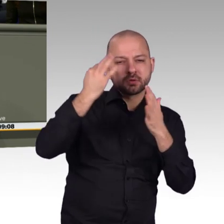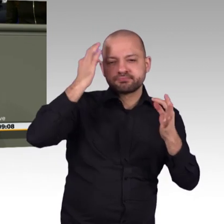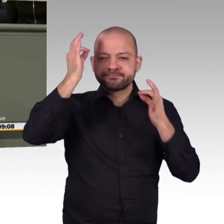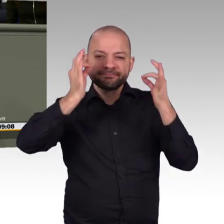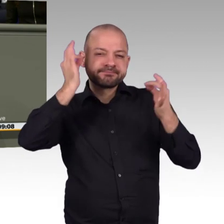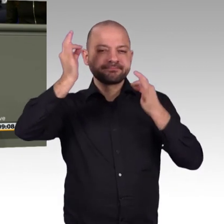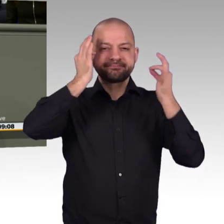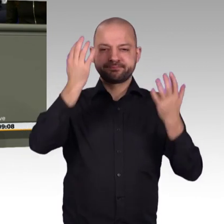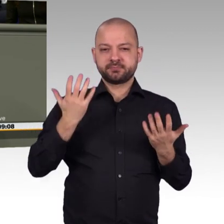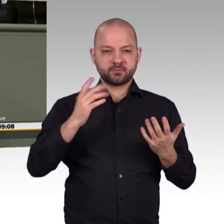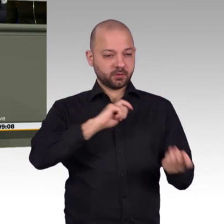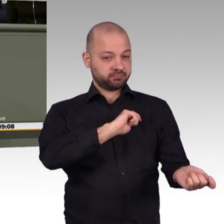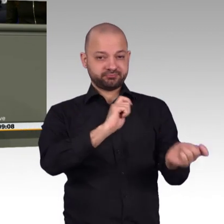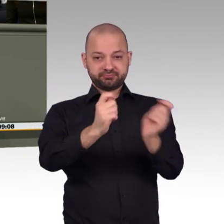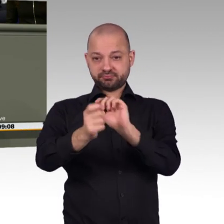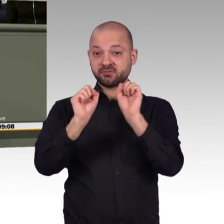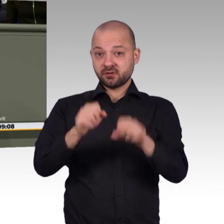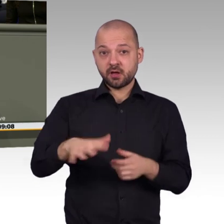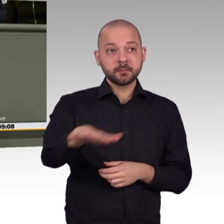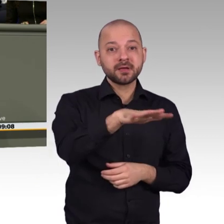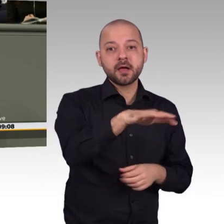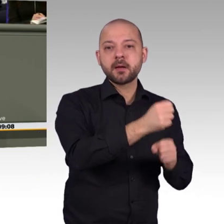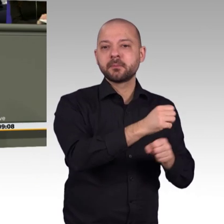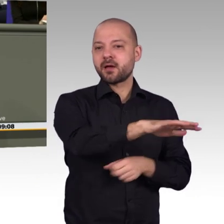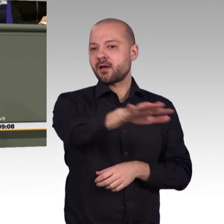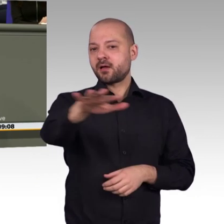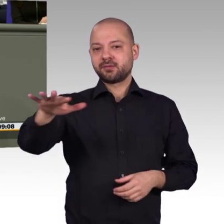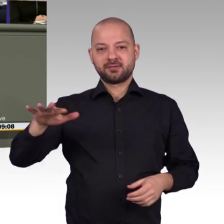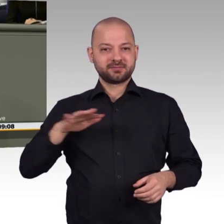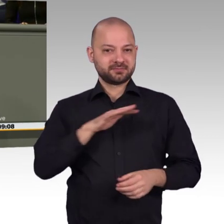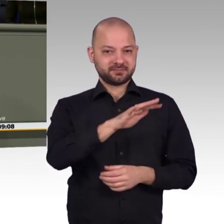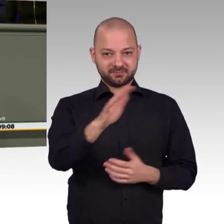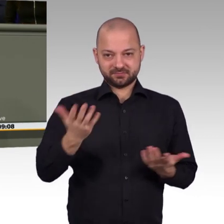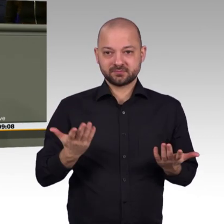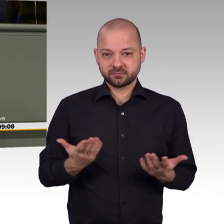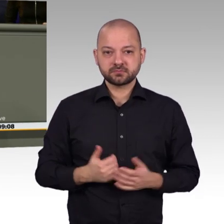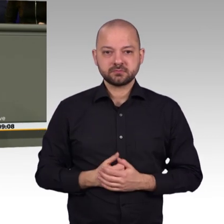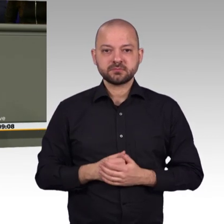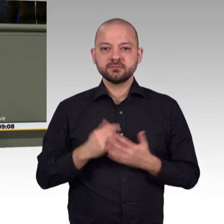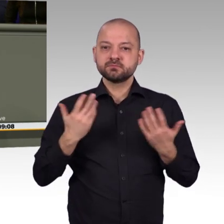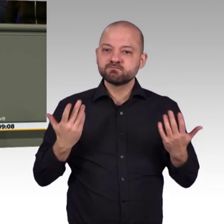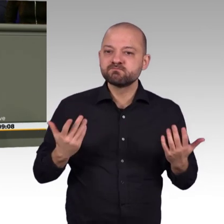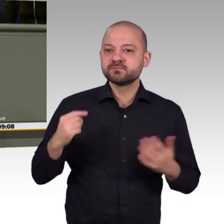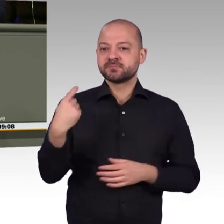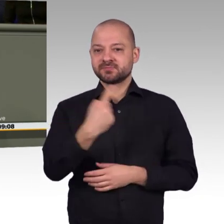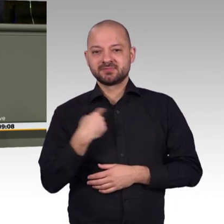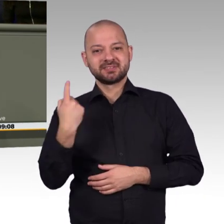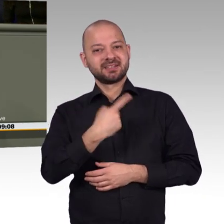durch die Industrie, durch regionale Förderprogramme der Bundesländer, haben wir unter einem Strich sofort schon sechs Milliarden Euro. Das ist in Europa